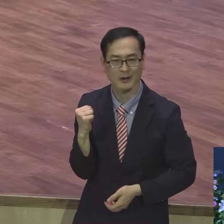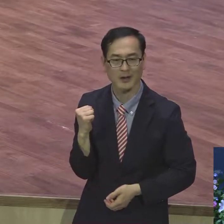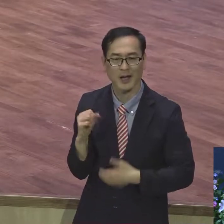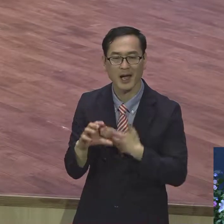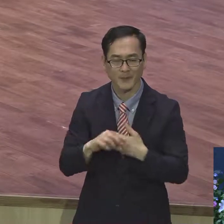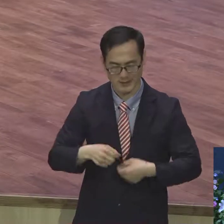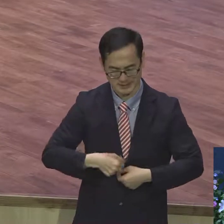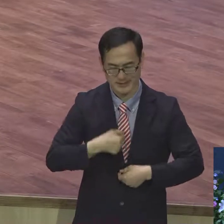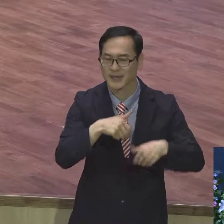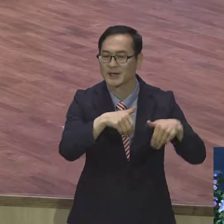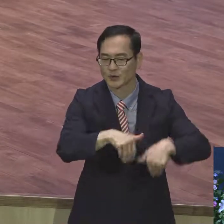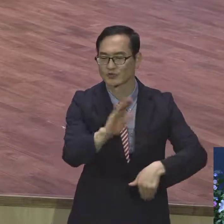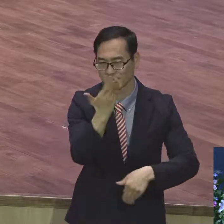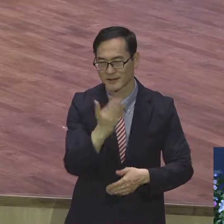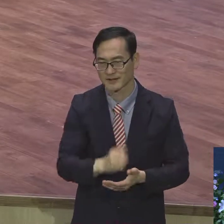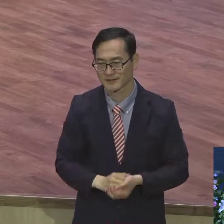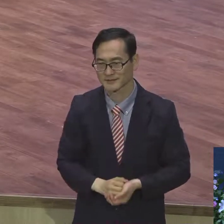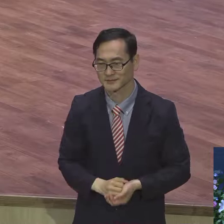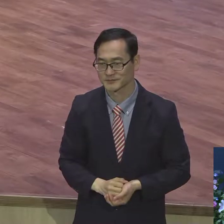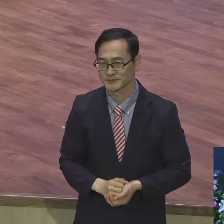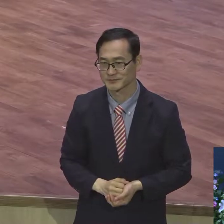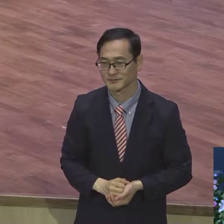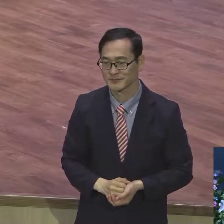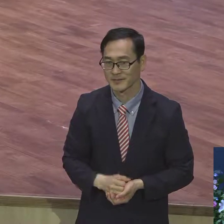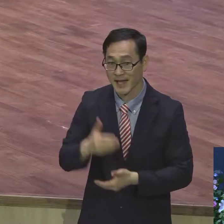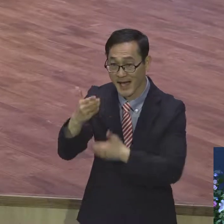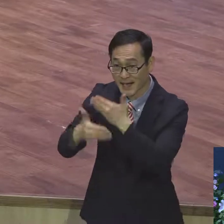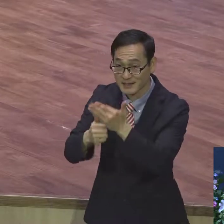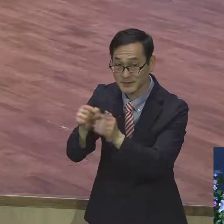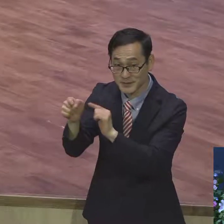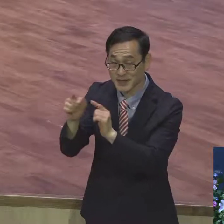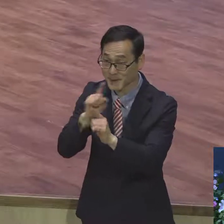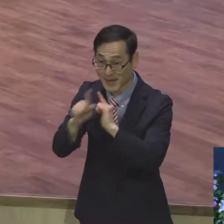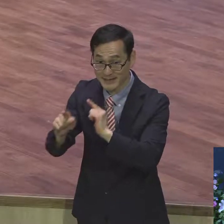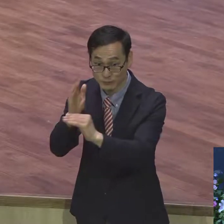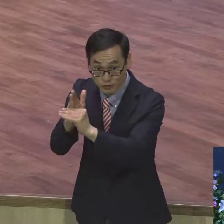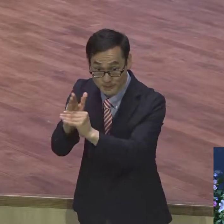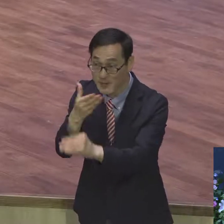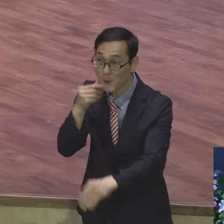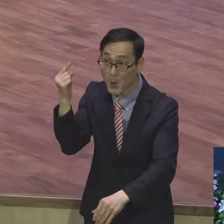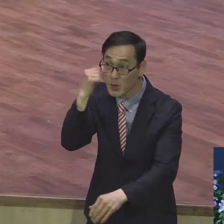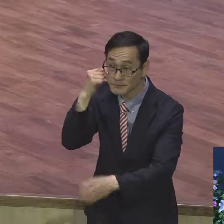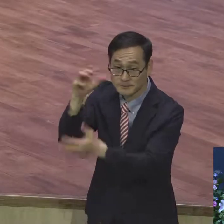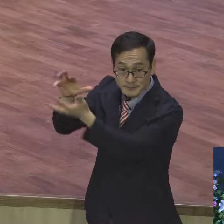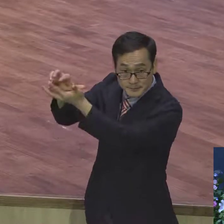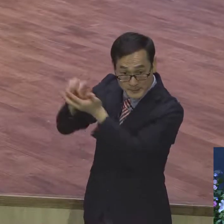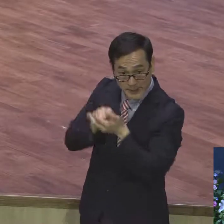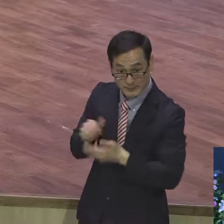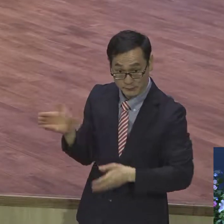특별히 하나님의 말씀의 핵심이니 보금을 마음속에 받아들임으로 변화가 되었다는 거예요. 변화.